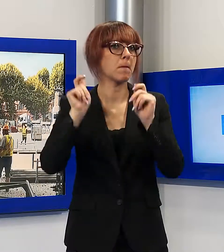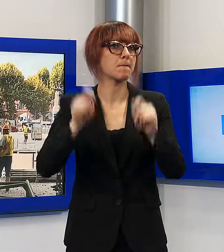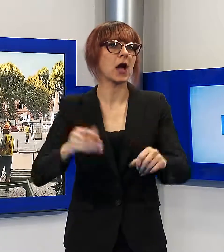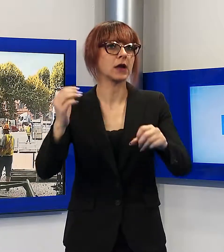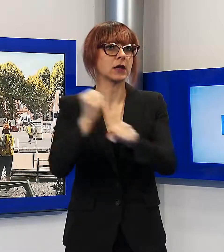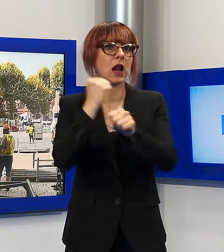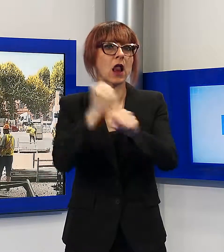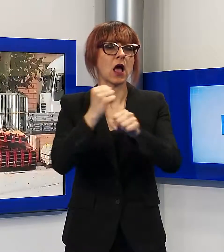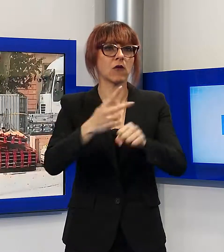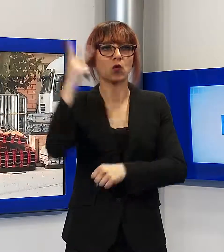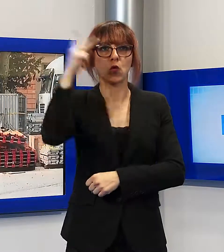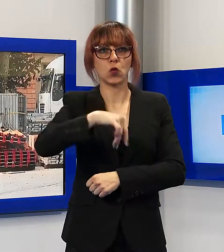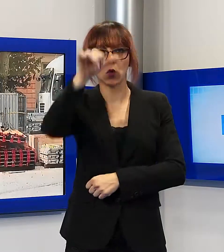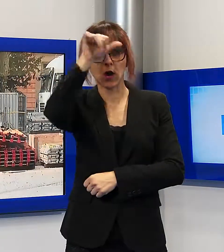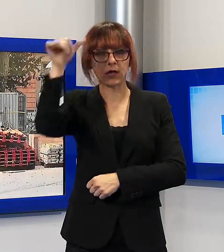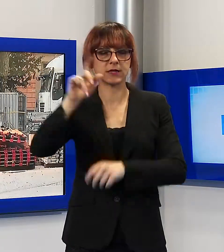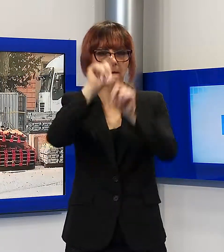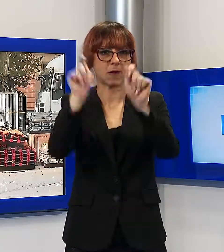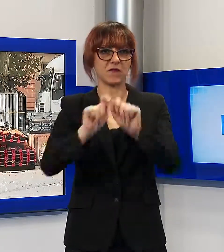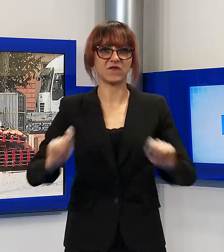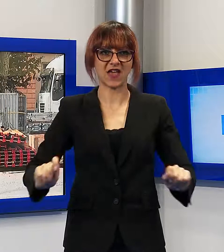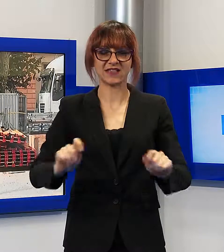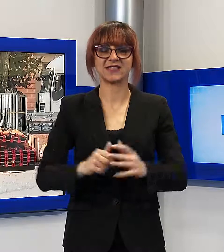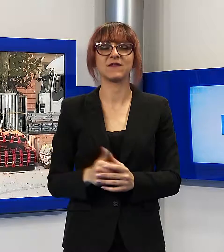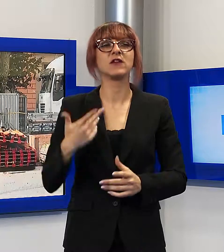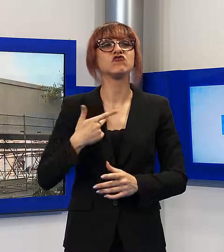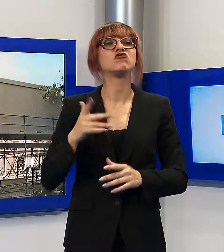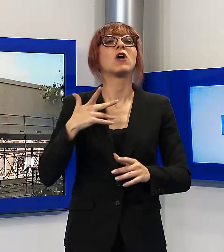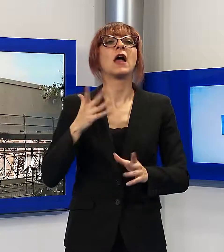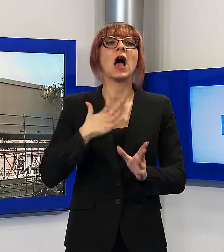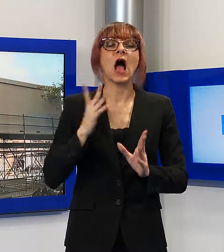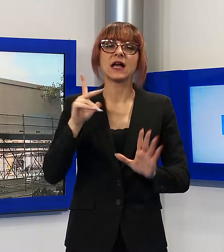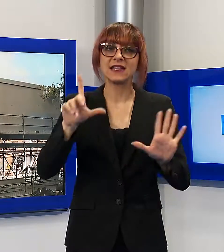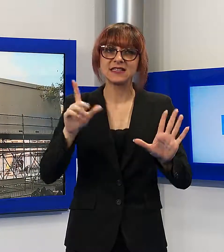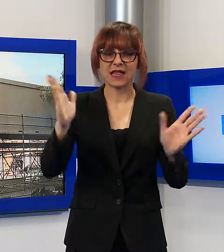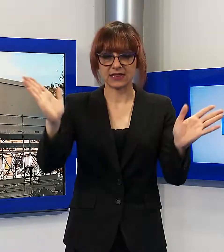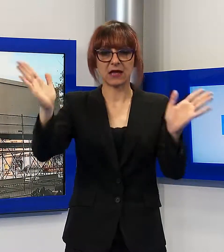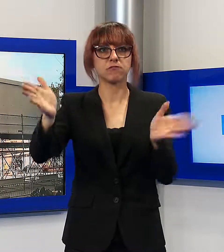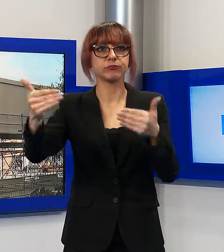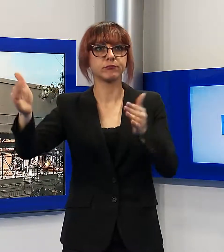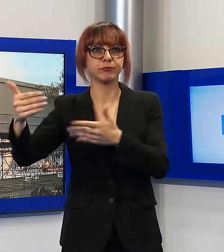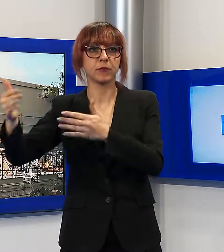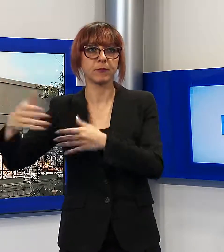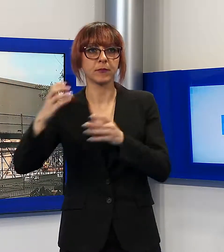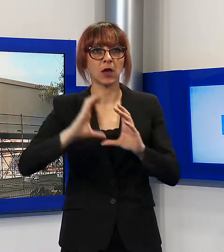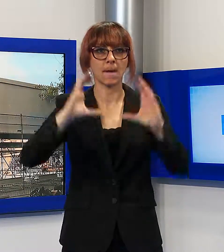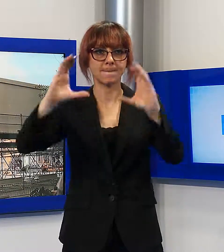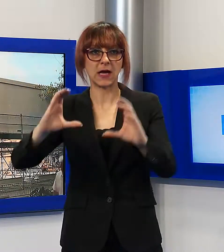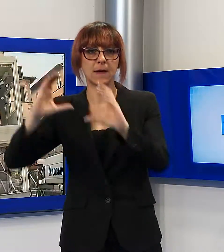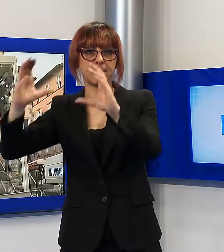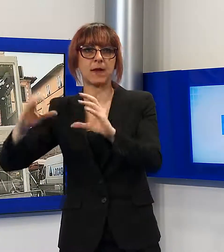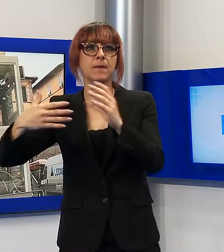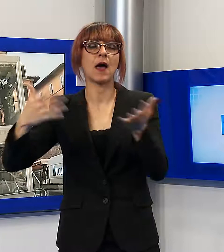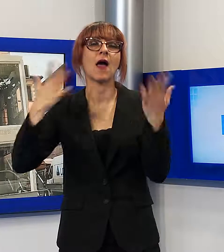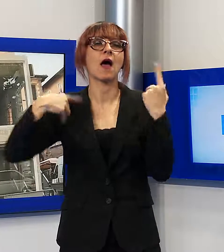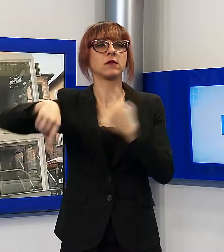Quasi ultimato il montaggio delle strutture delle tribune, con i sette fly box climatizzati e quello del quartier generale di